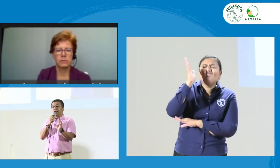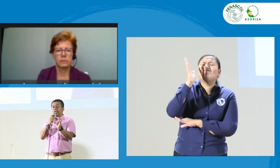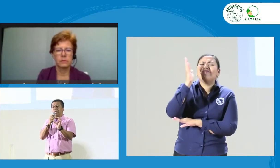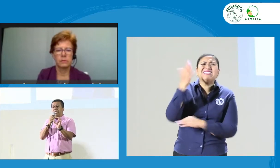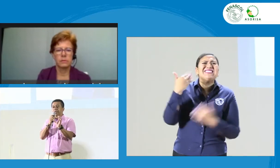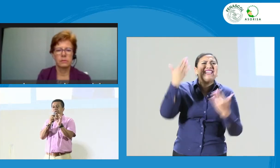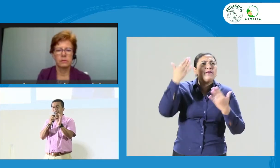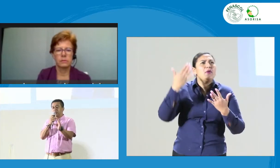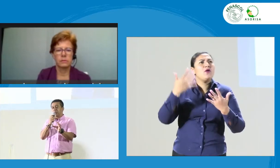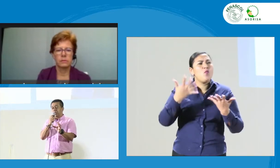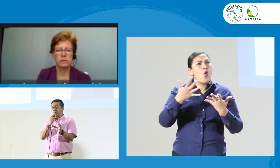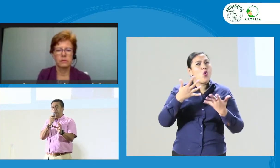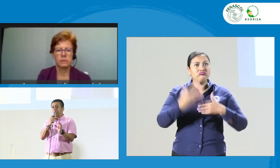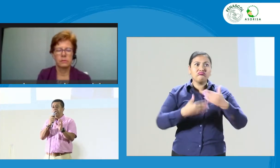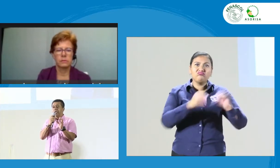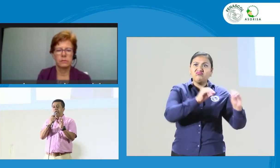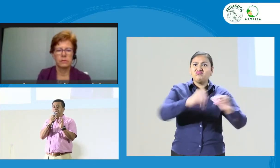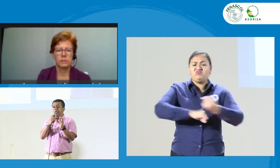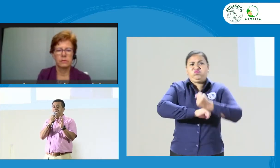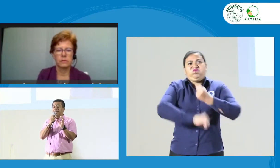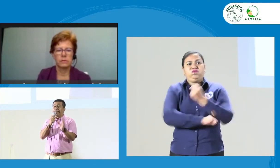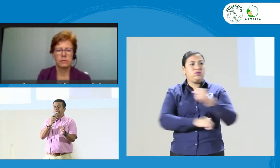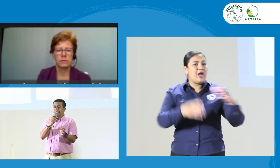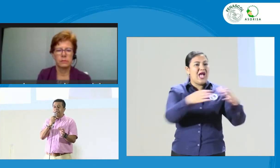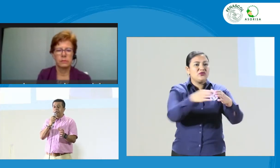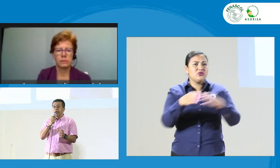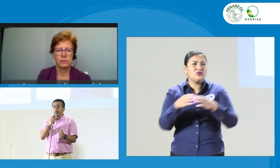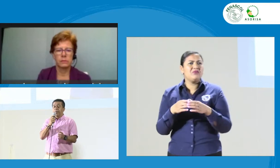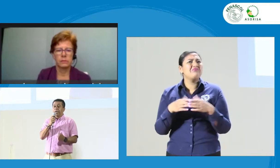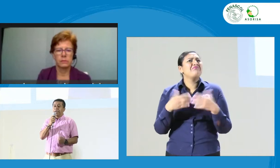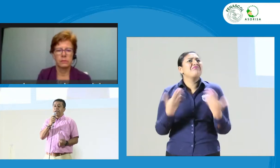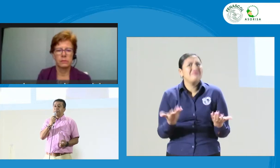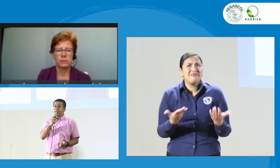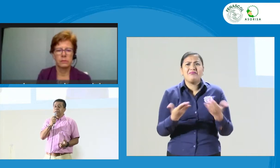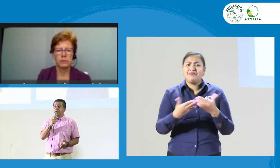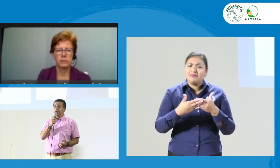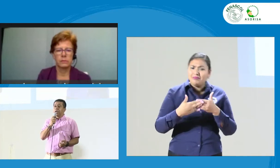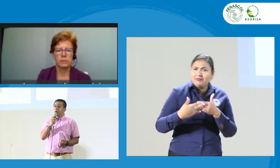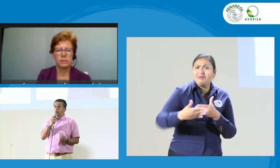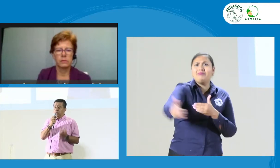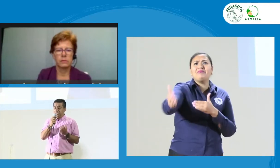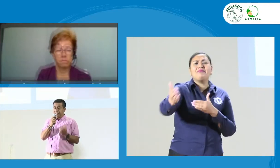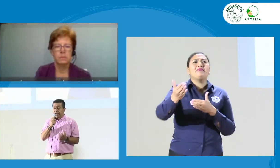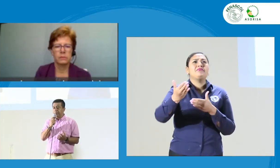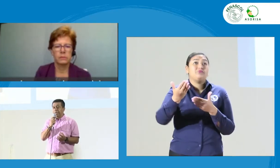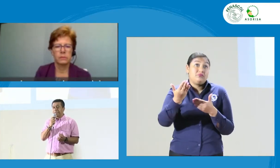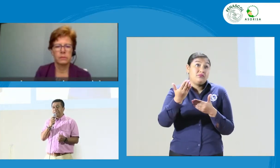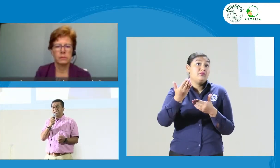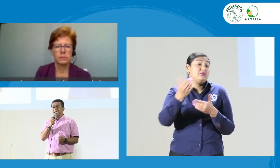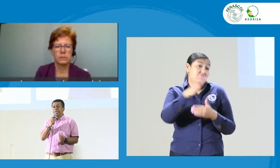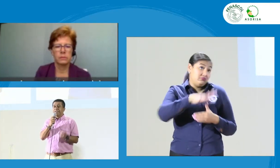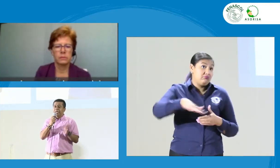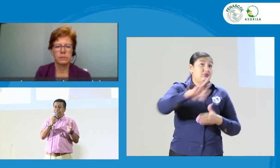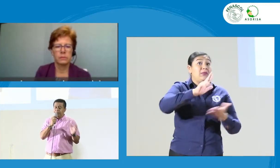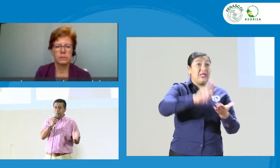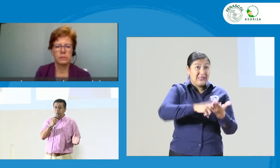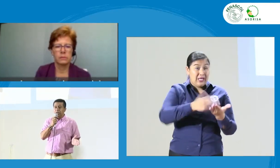que fortalezca hacia las organizaciones el que hacer para que realmente los intérpretes